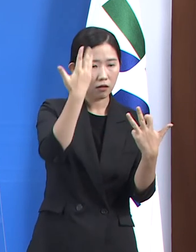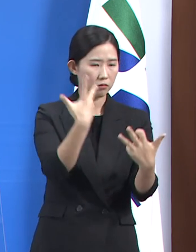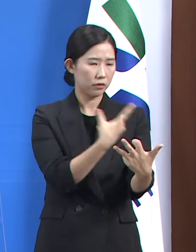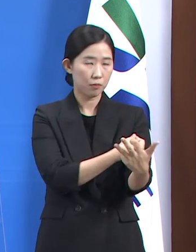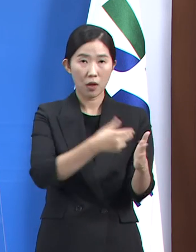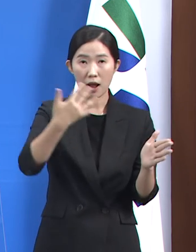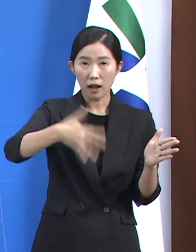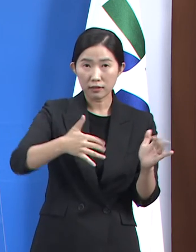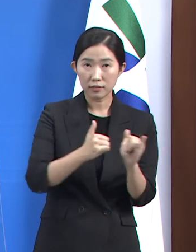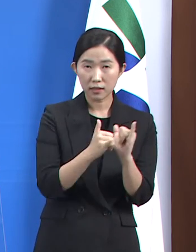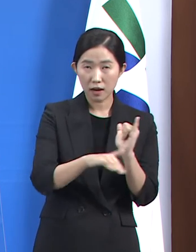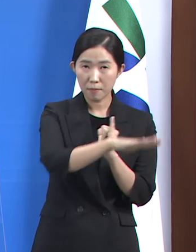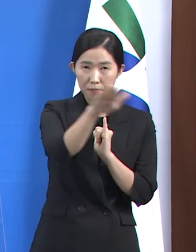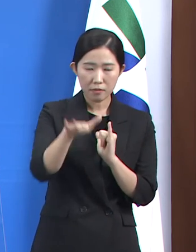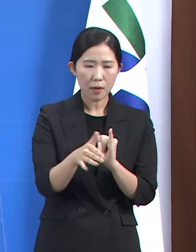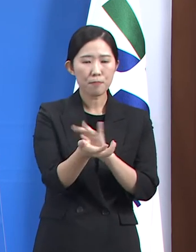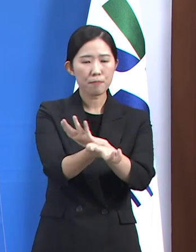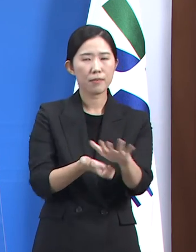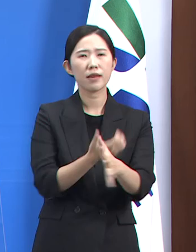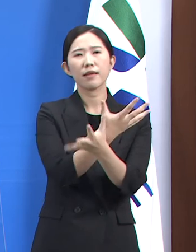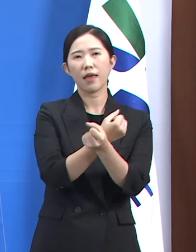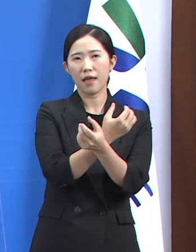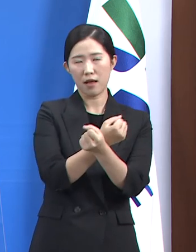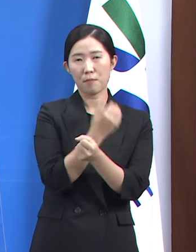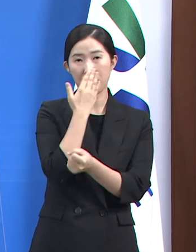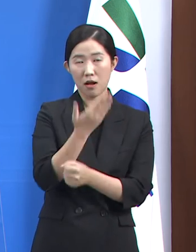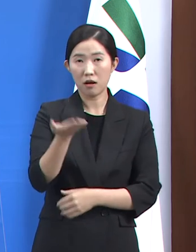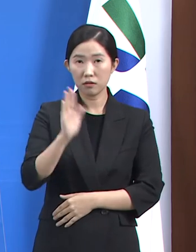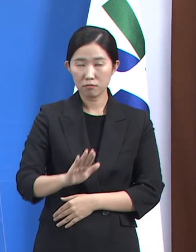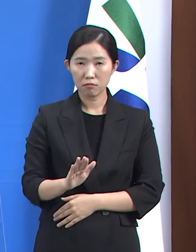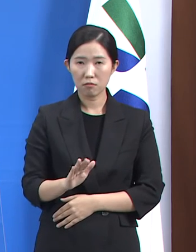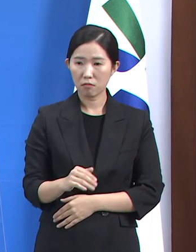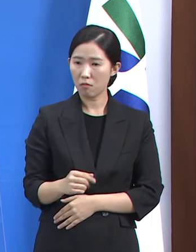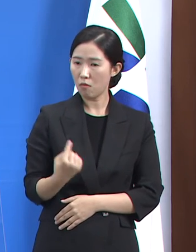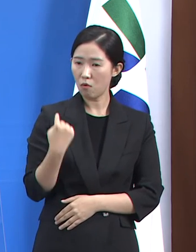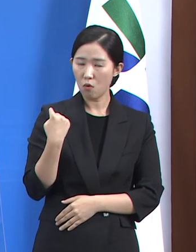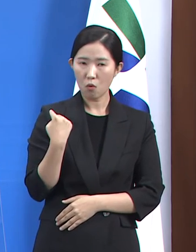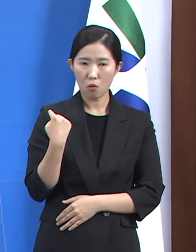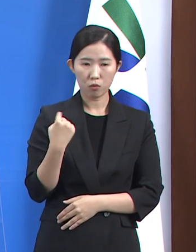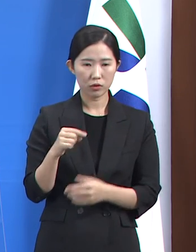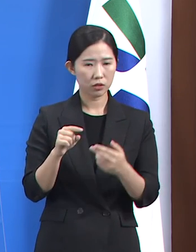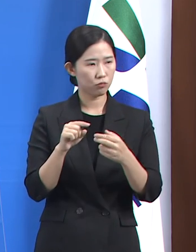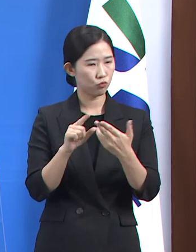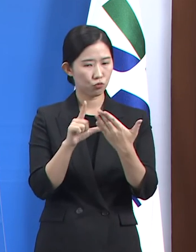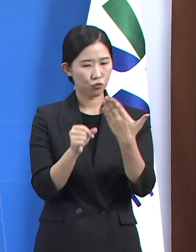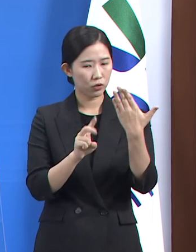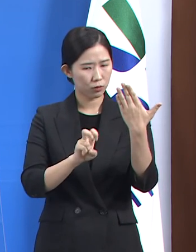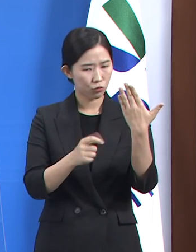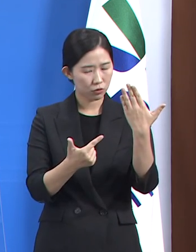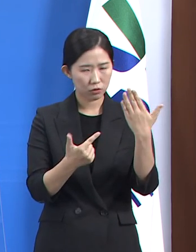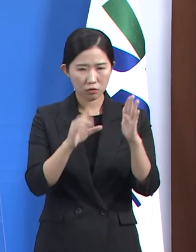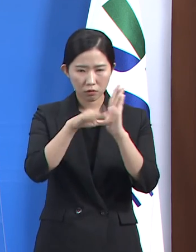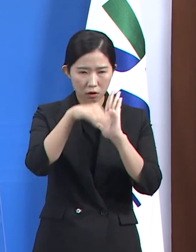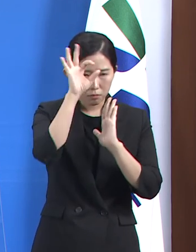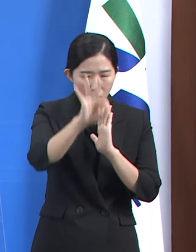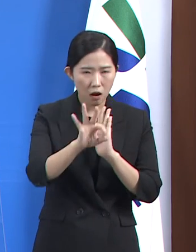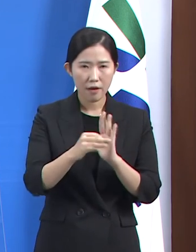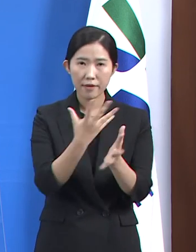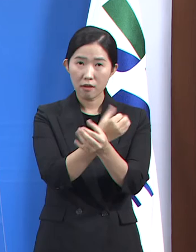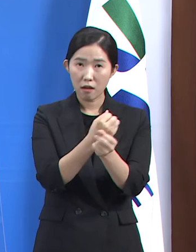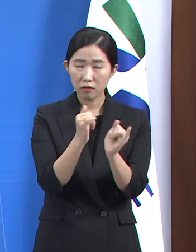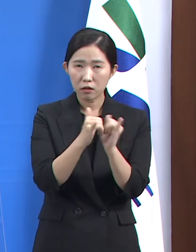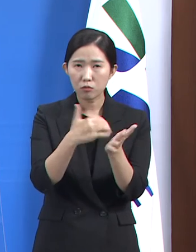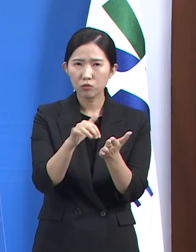미접종자 전체에 대한 사전 예약을 받고 있으나 26일 기준 전국 예약률은 4%로 저조한 상황입니다.